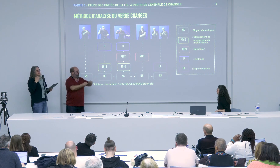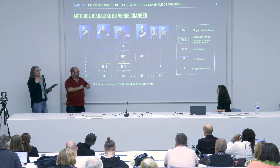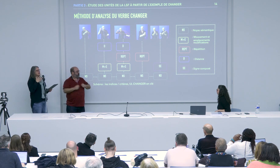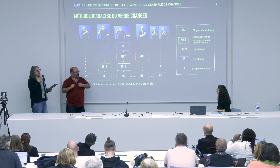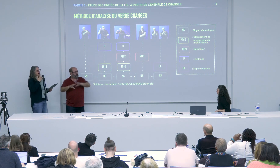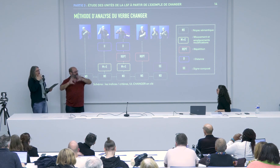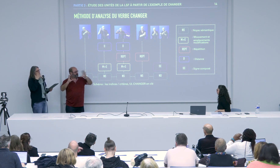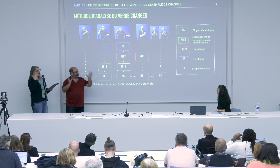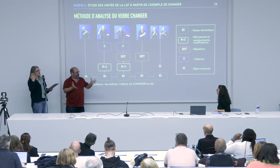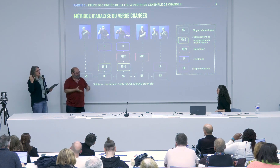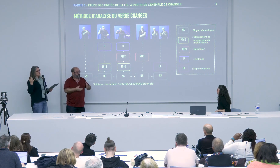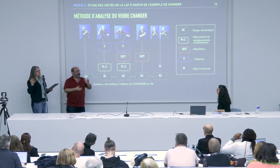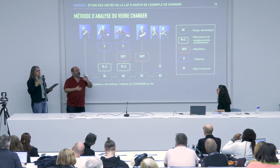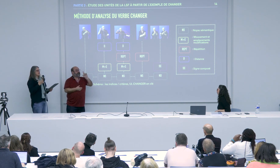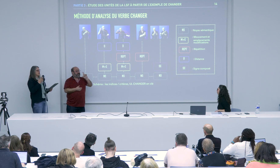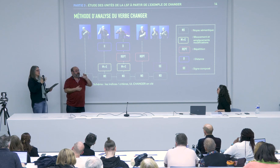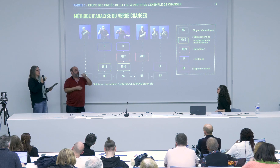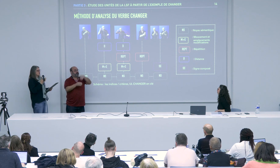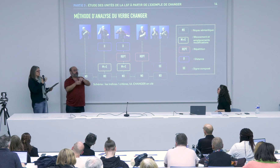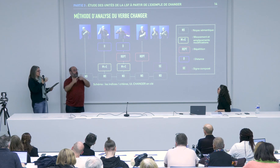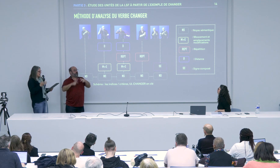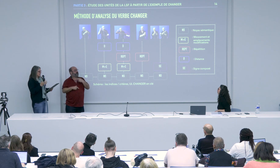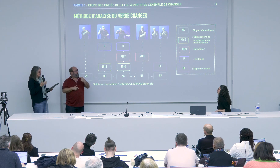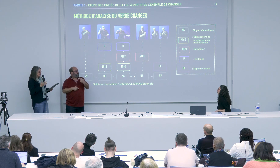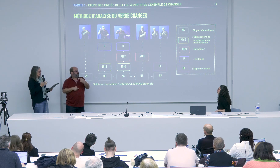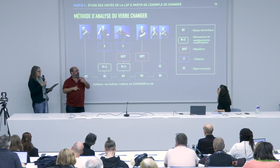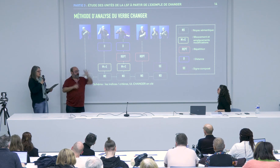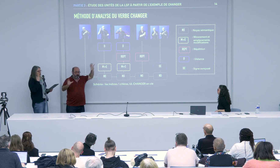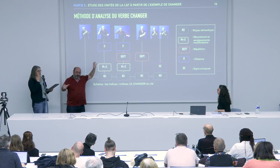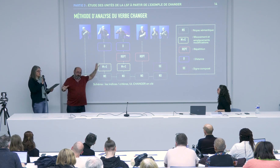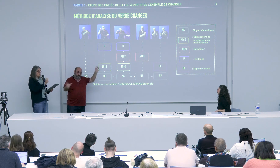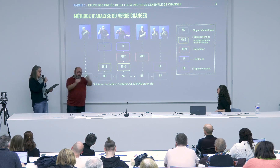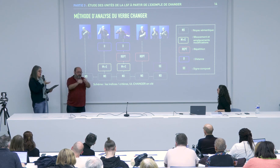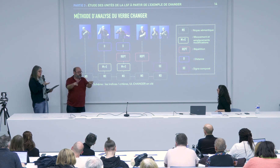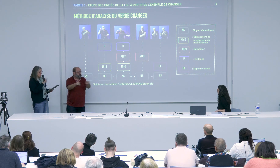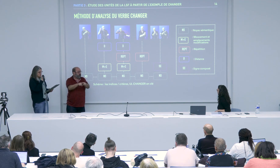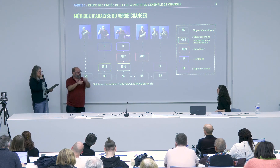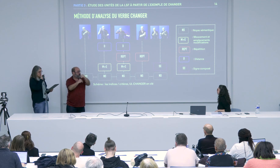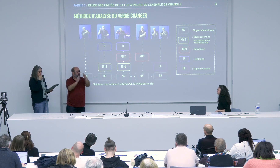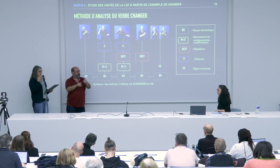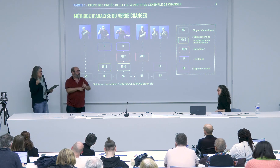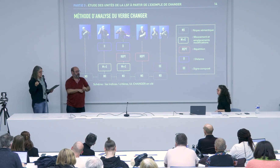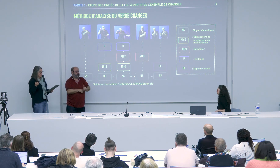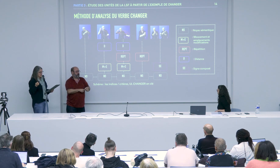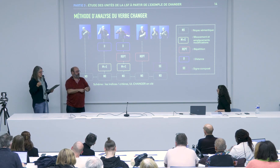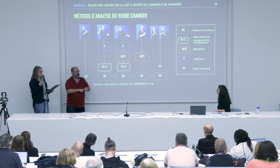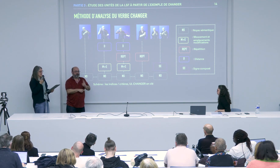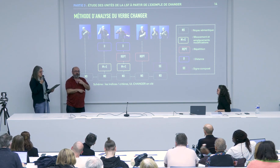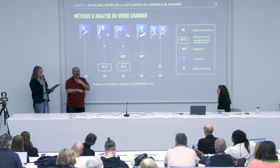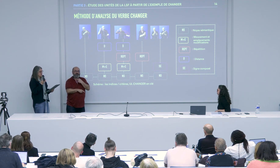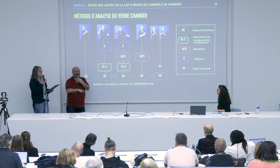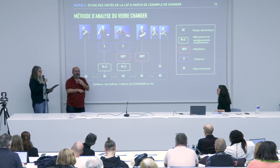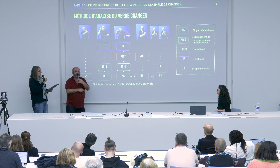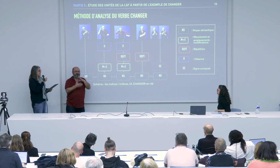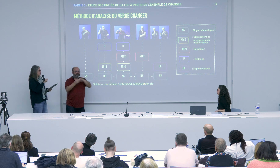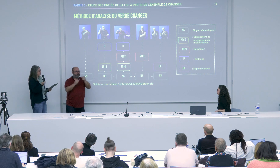mais dans des langues vocales on voit sur la forme phonique qui s